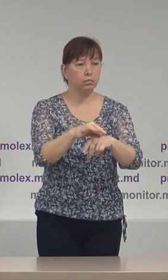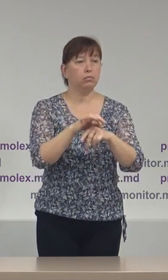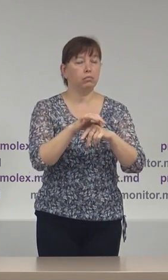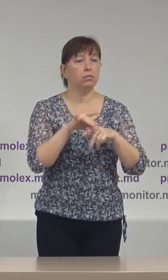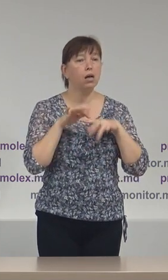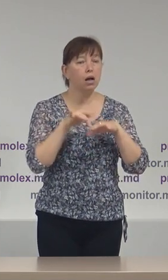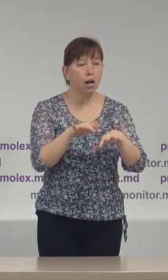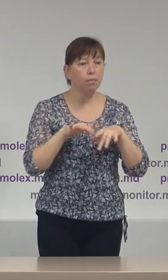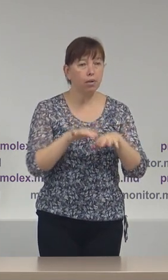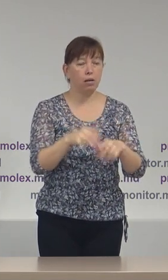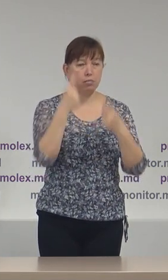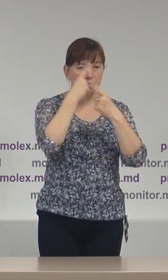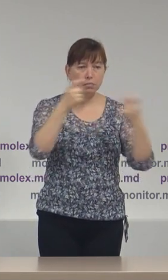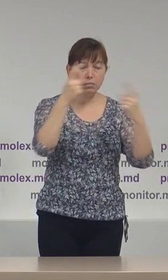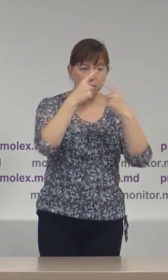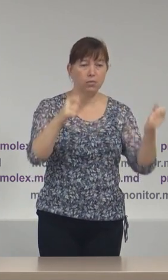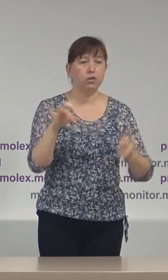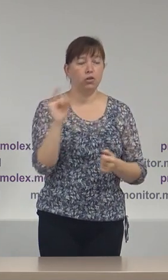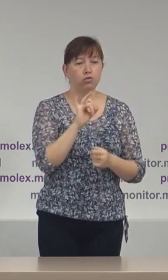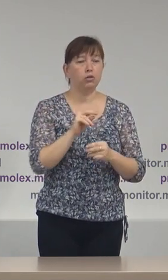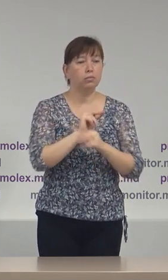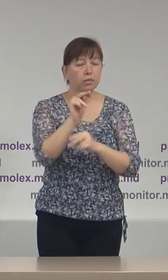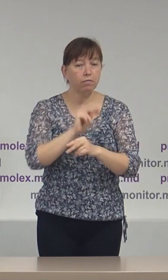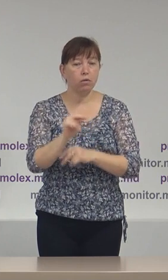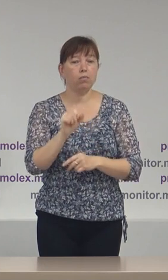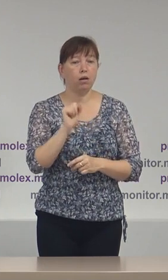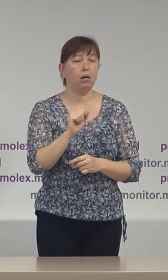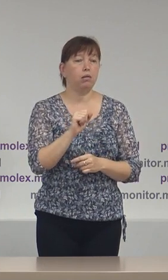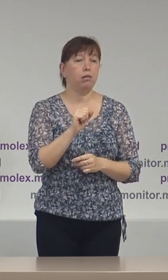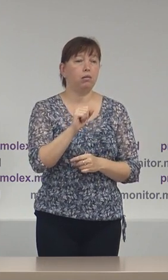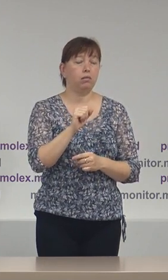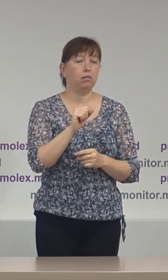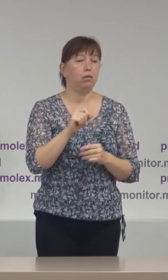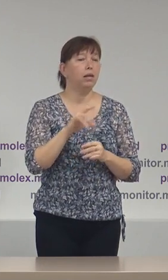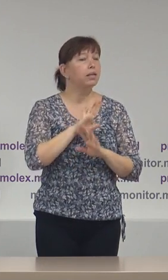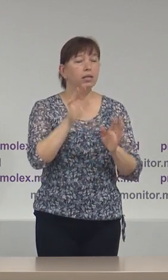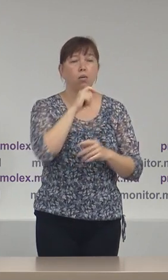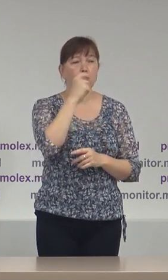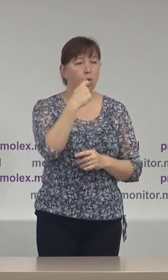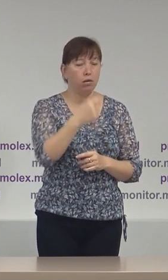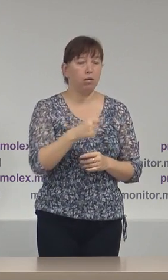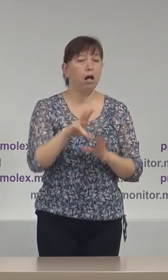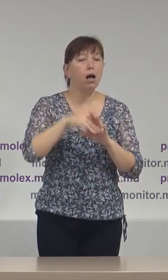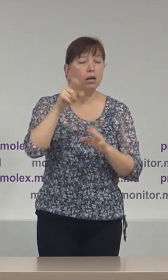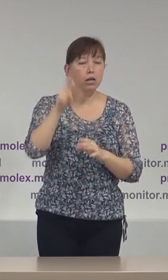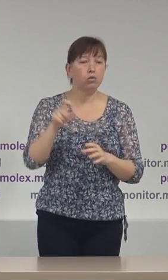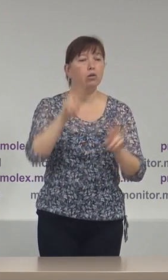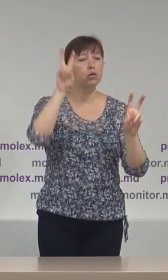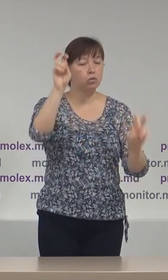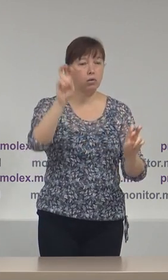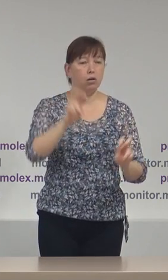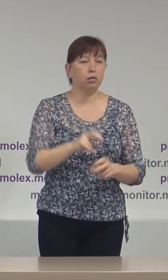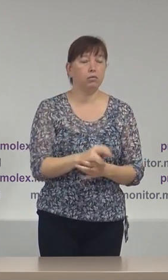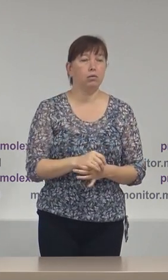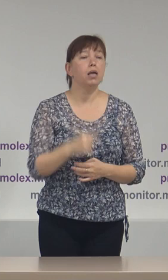de sensibilizare și informare a politică alegătorilor din Republica Moldova sub sloganul general